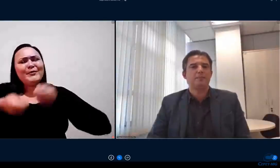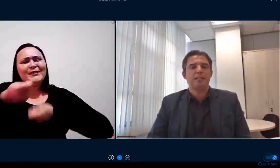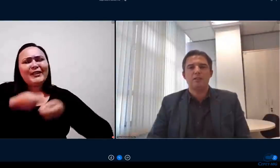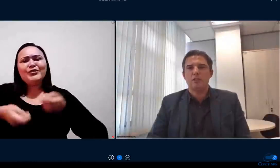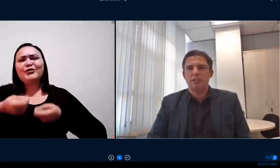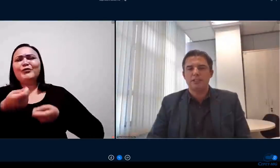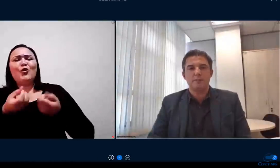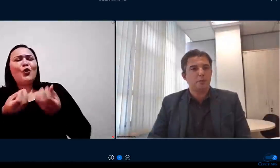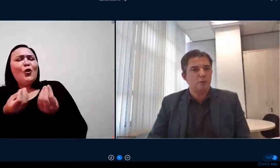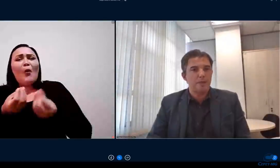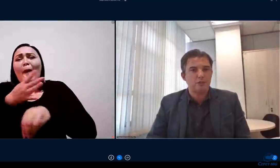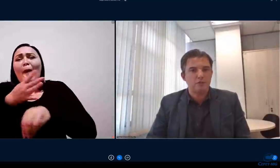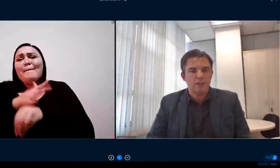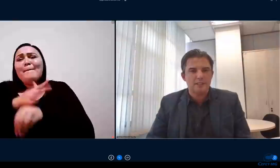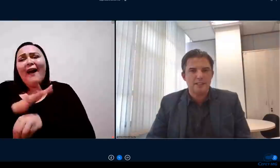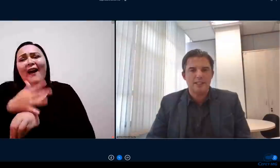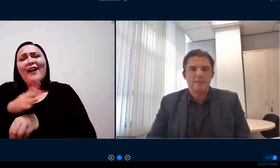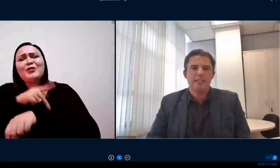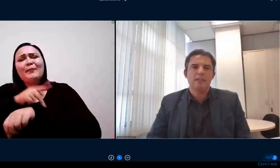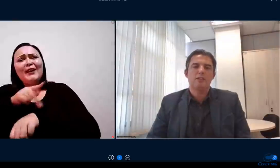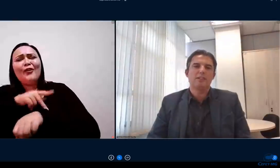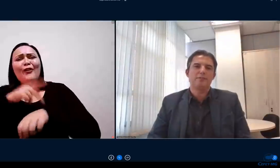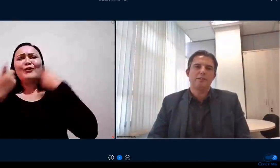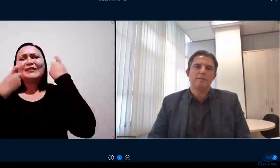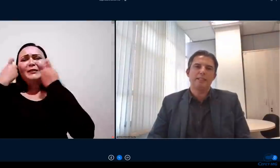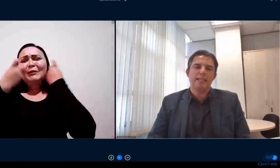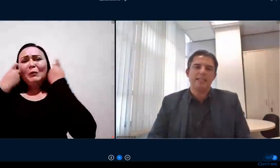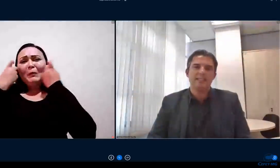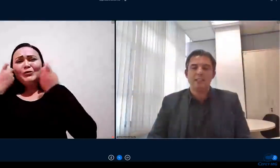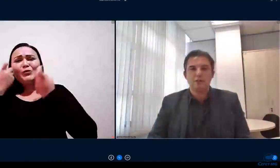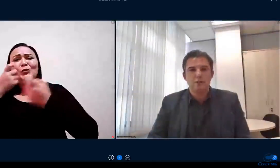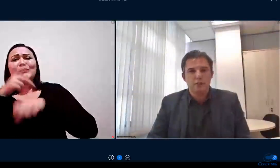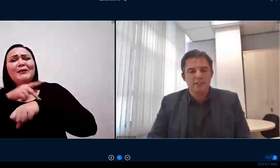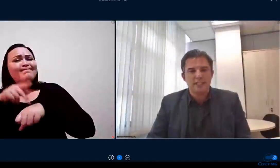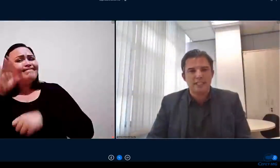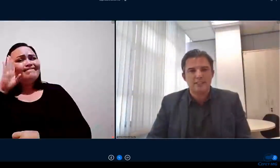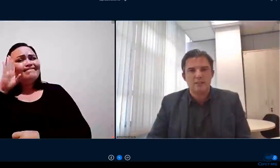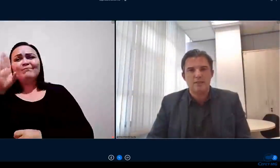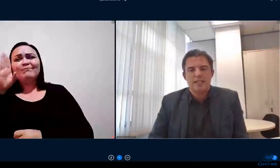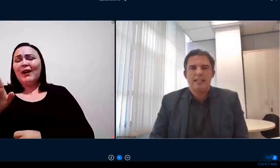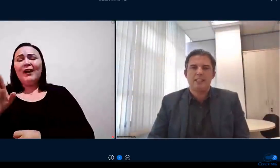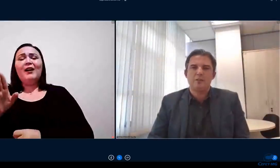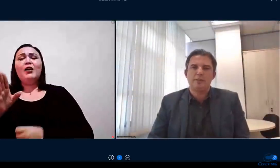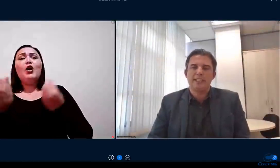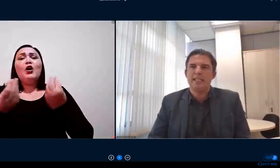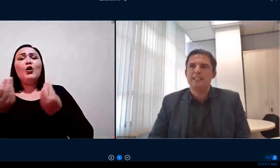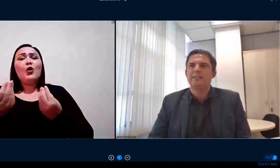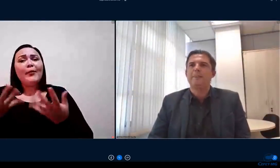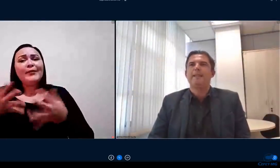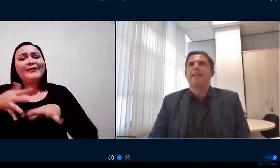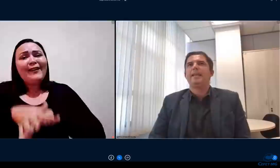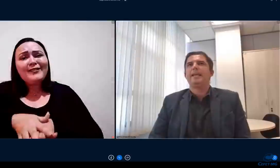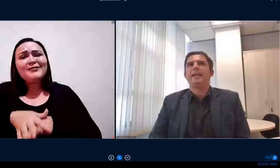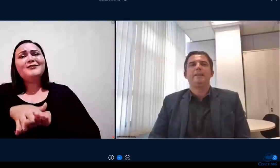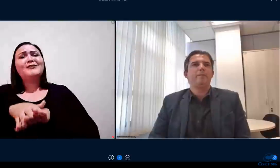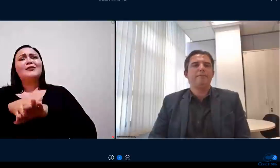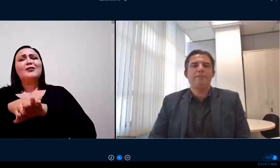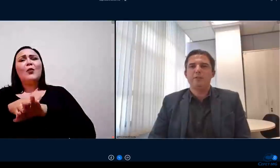práticas pedagógicas e preocupações pedagógicas fundamentais ações de integração entre a comunidade